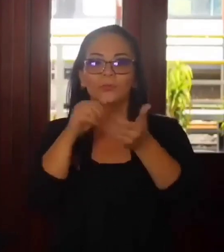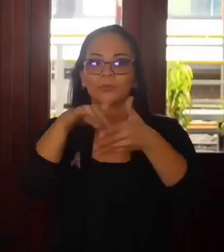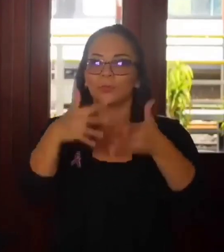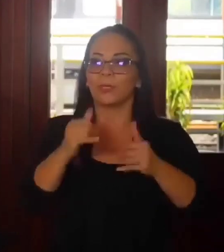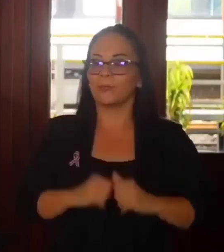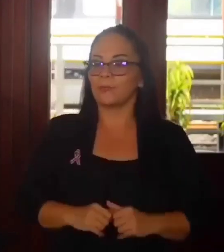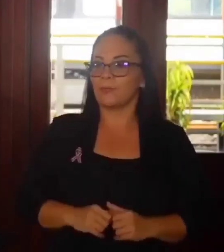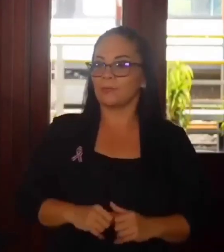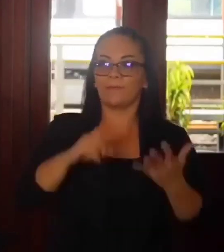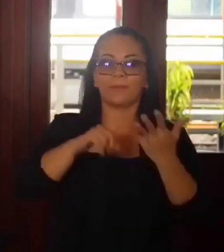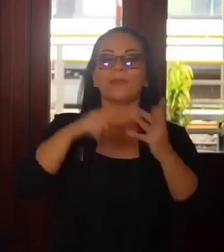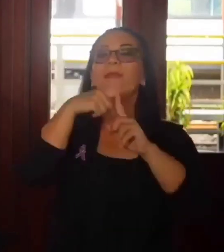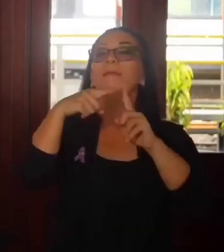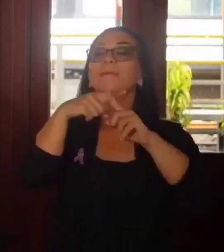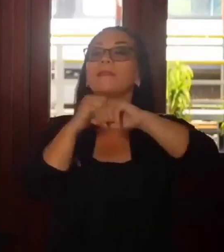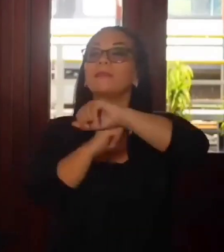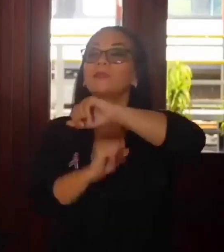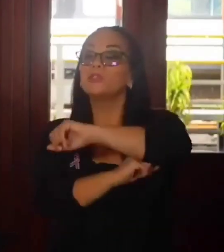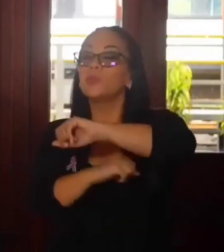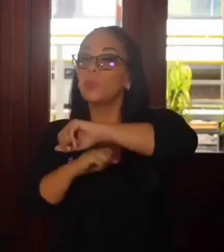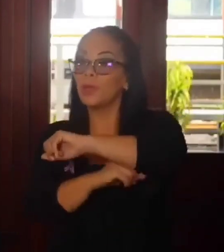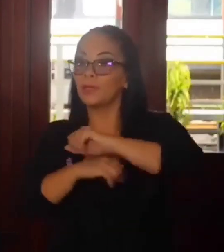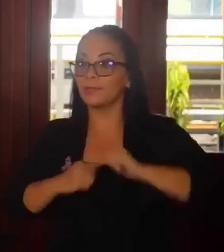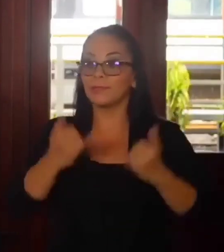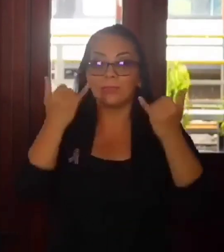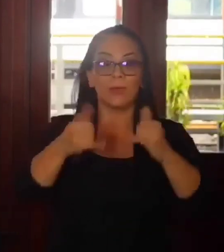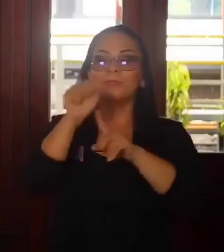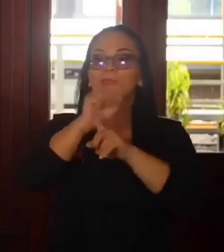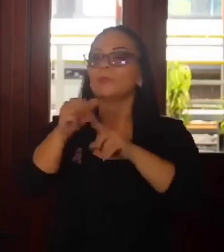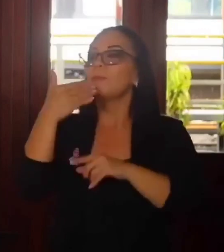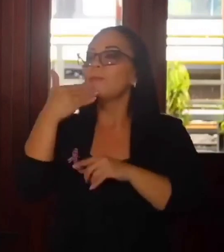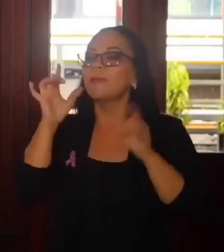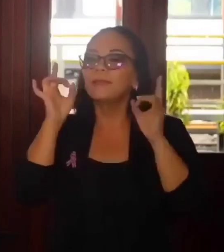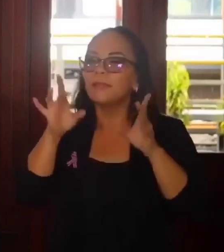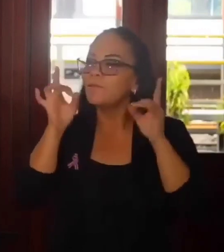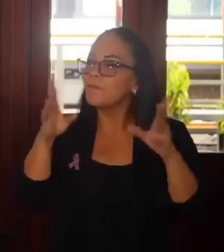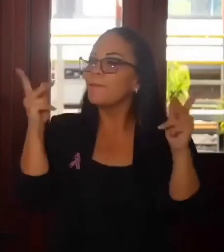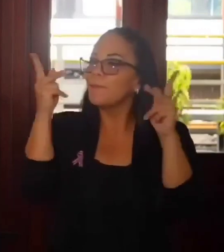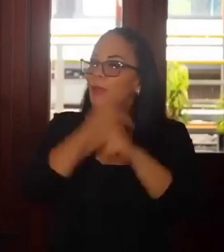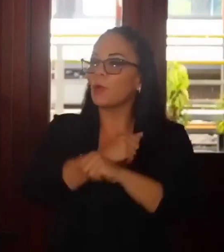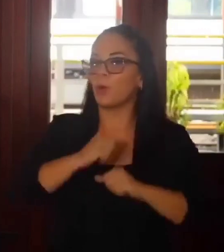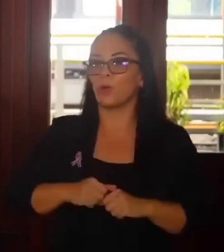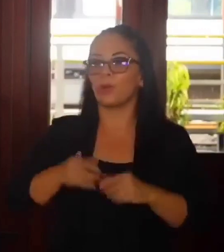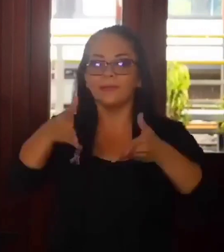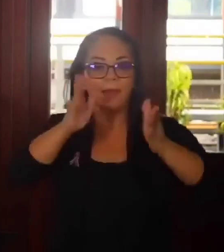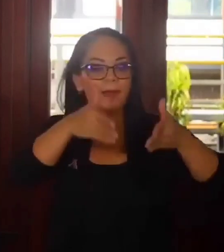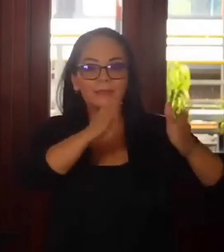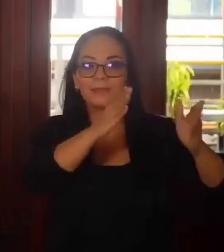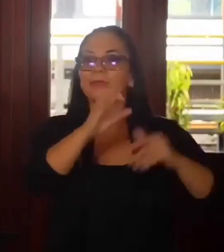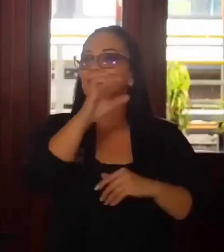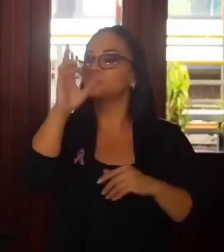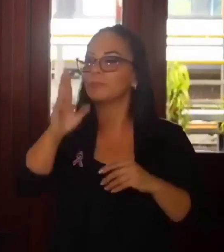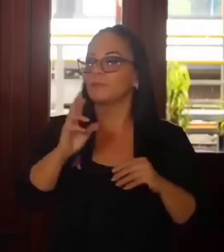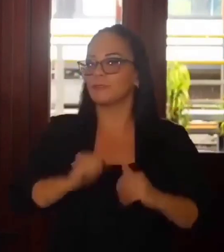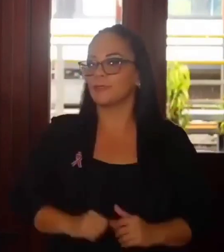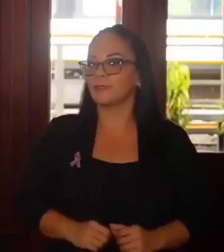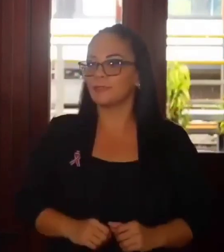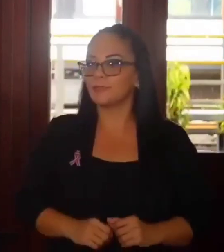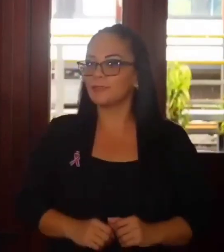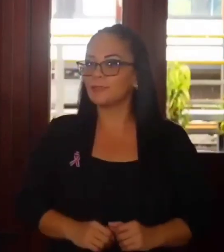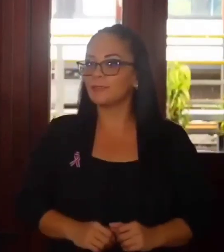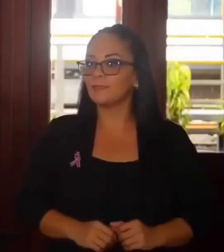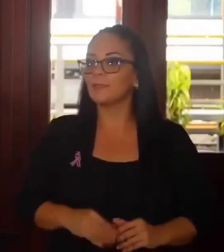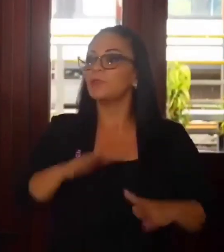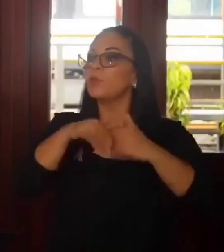puentes que están en el peor estado de nuestra red vial nacional se